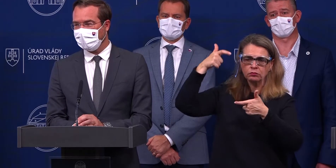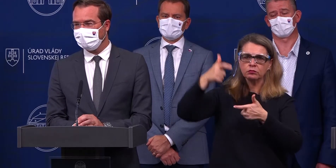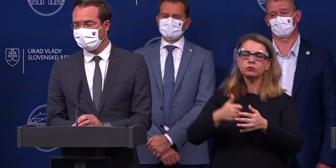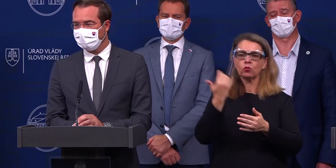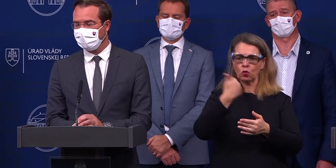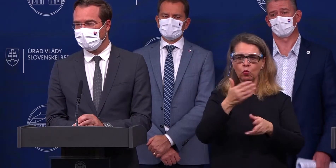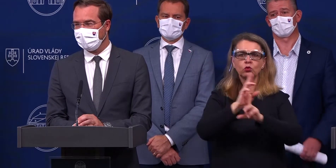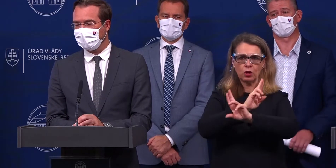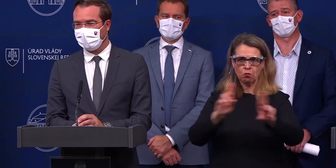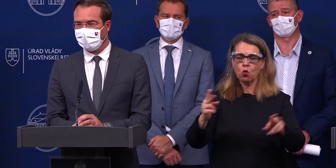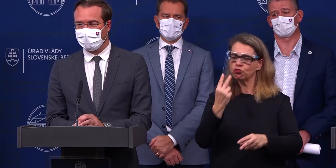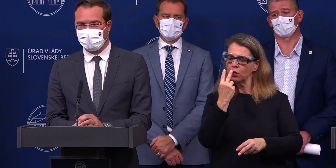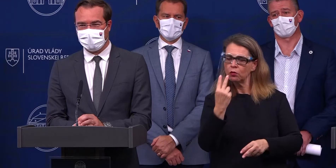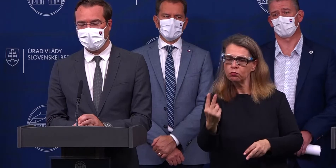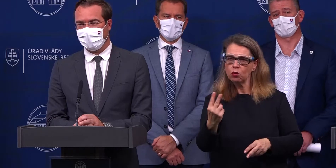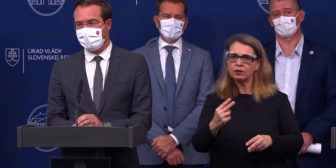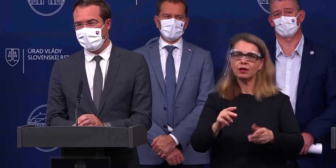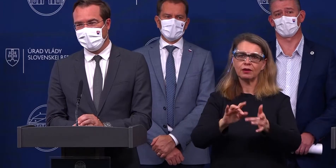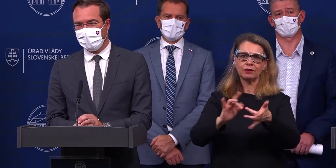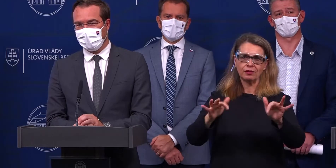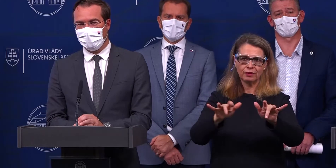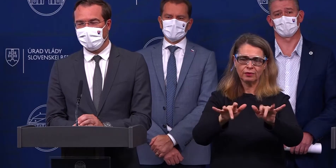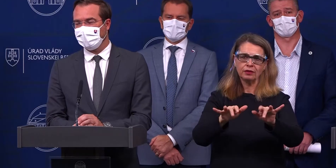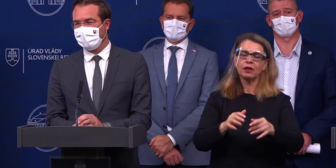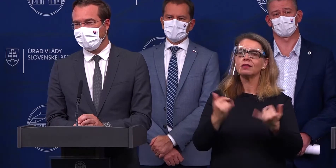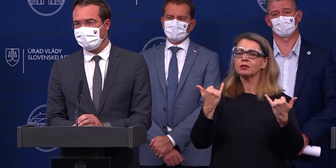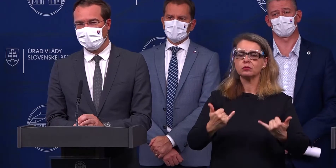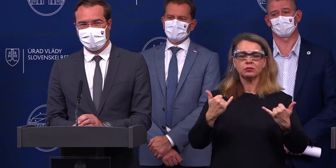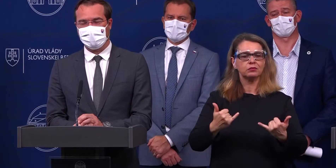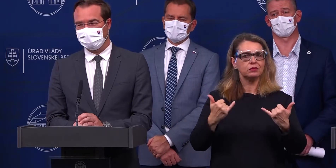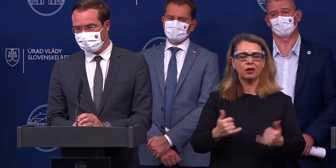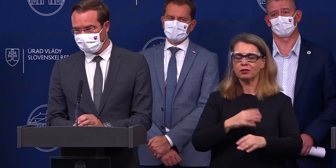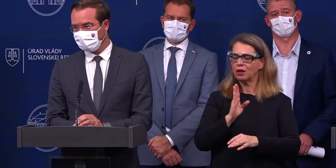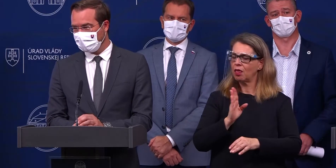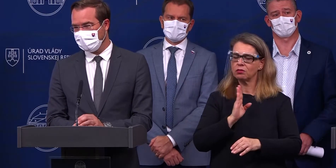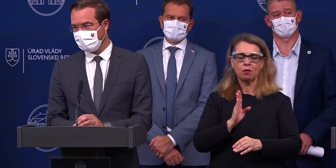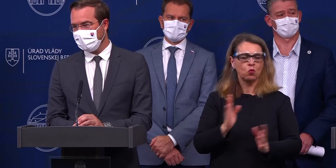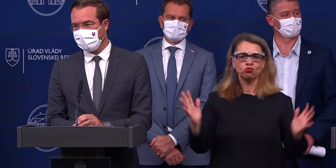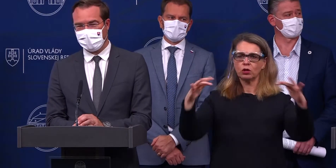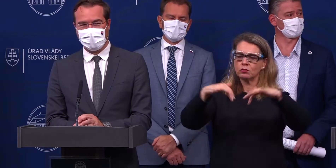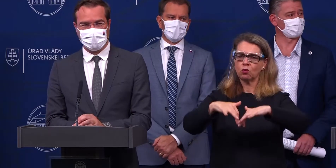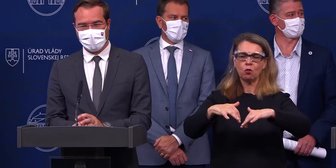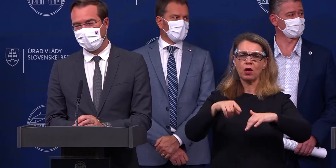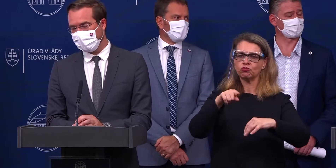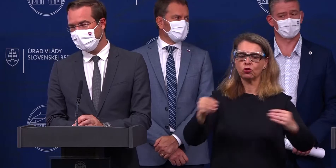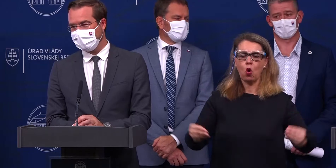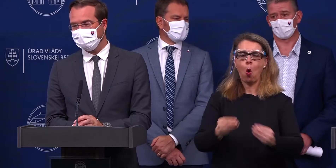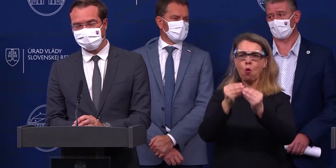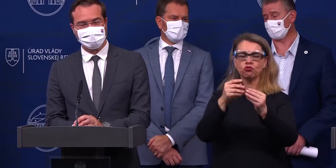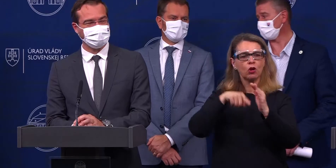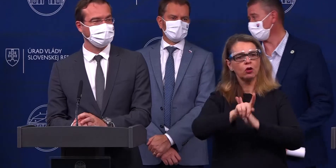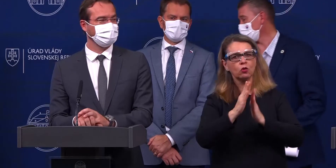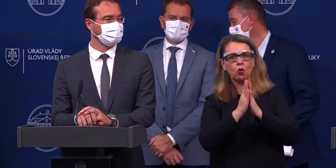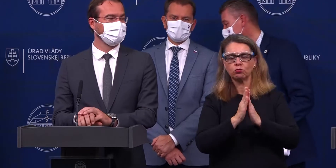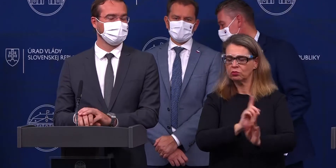prostriedky elektronické, ale momentálne platí zákaz zhromaždňovanie a zákaz hromadných podľaťí.